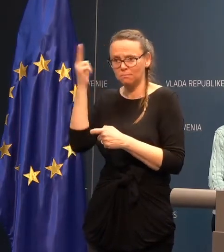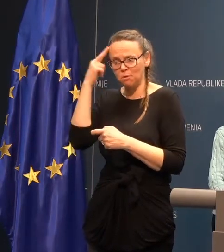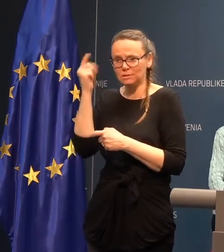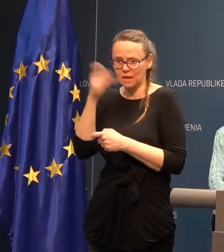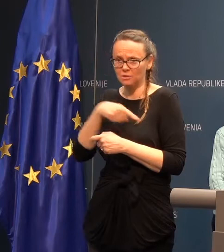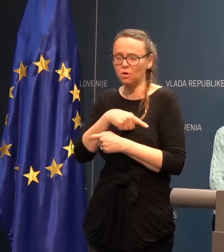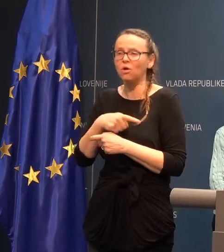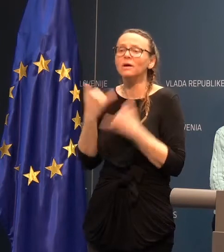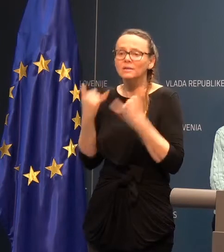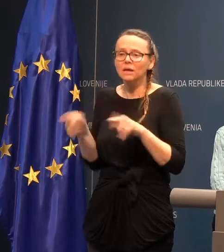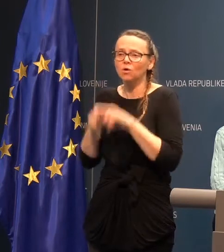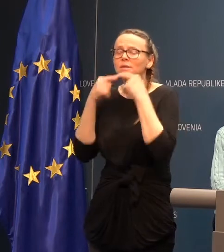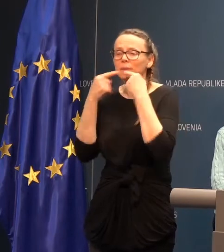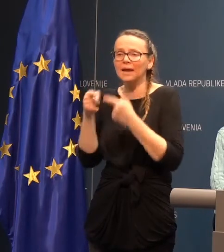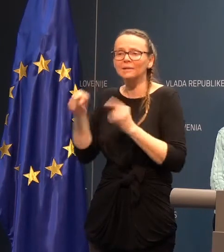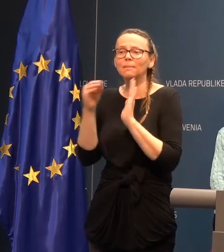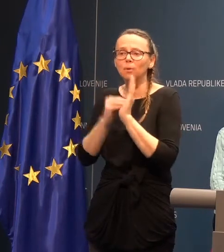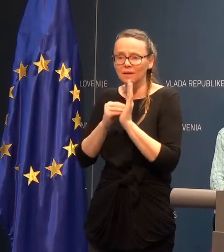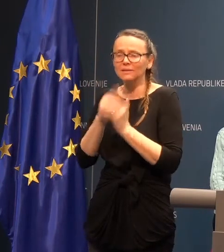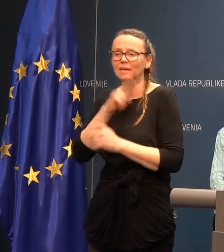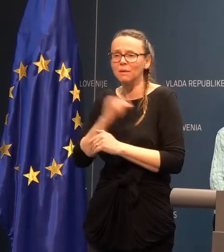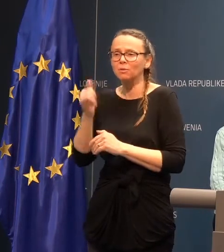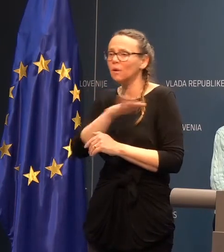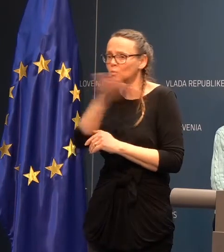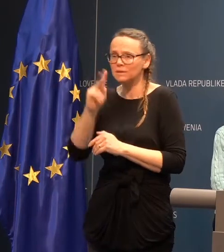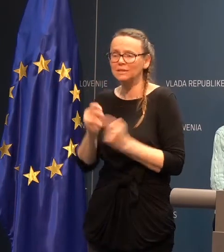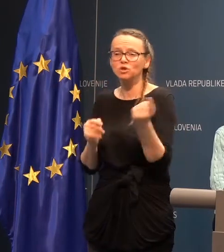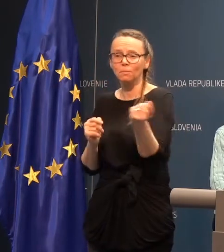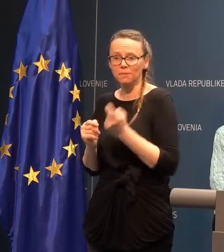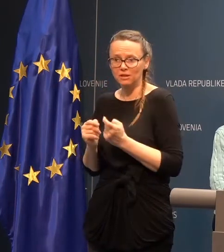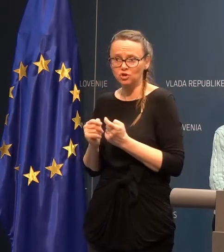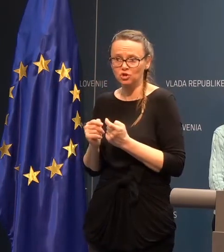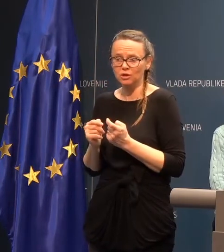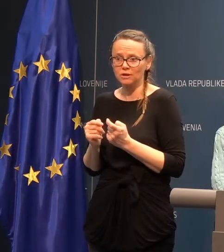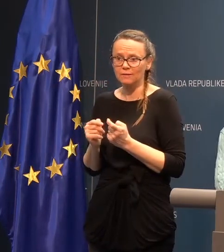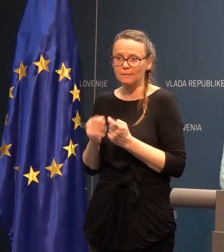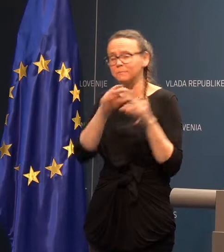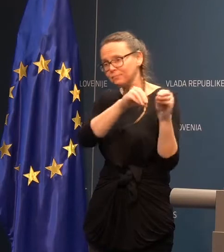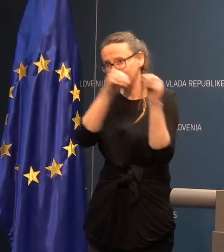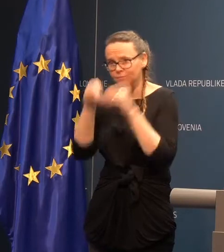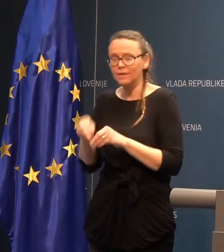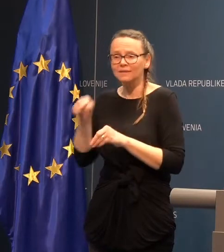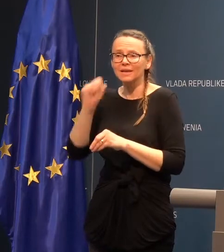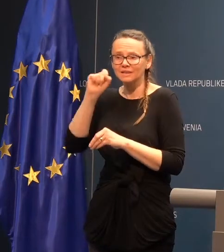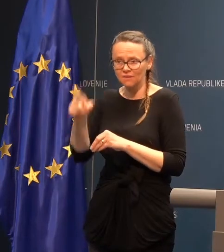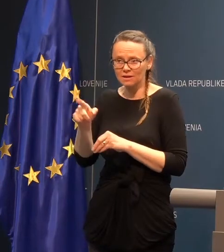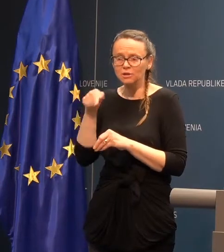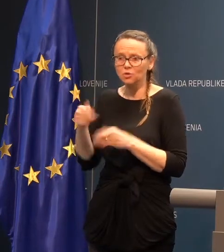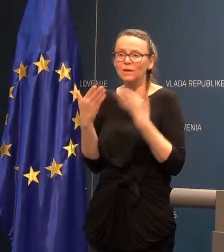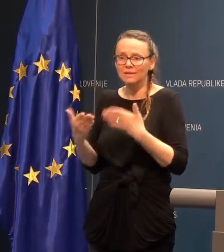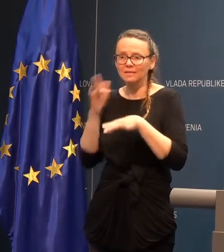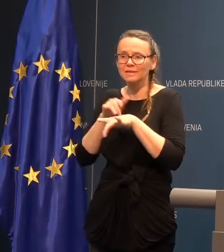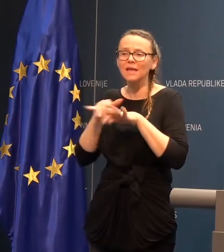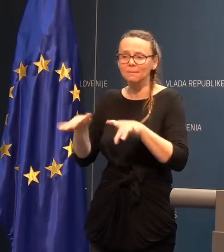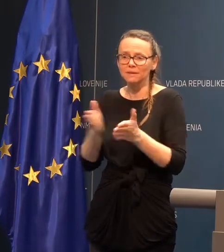dejala, je pravzaprav ta podatka, imamo, da vsi, ki so prišli, so pravzaprav deimportirani. Teh panes, to je danes epidemiološka služba